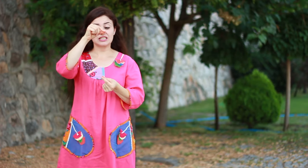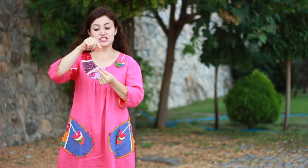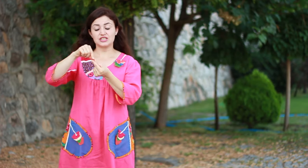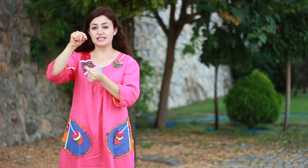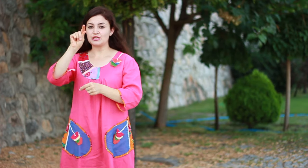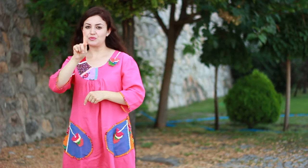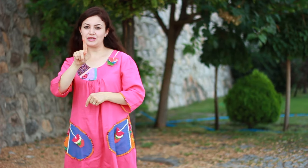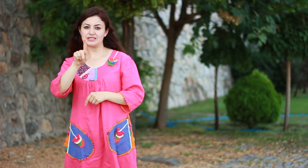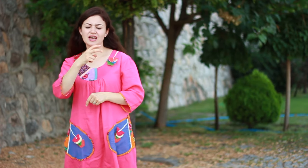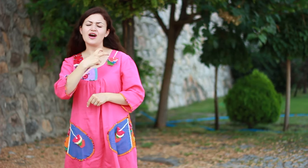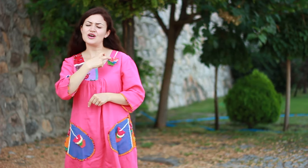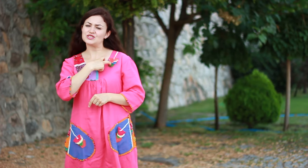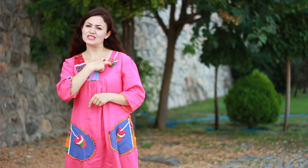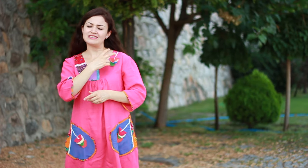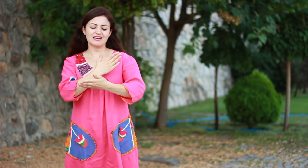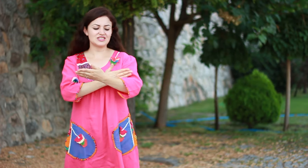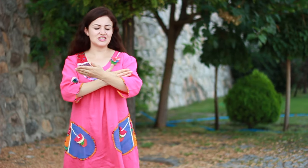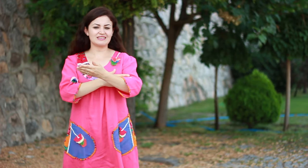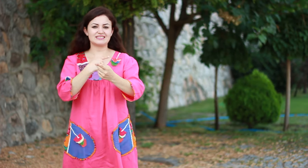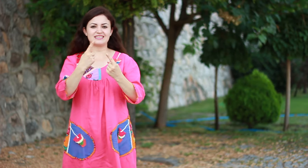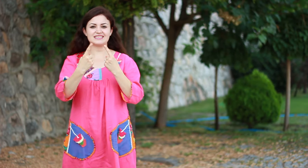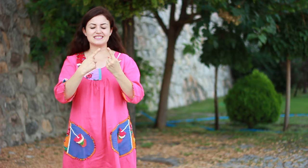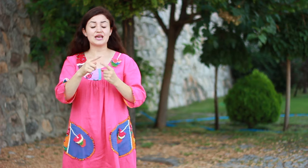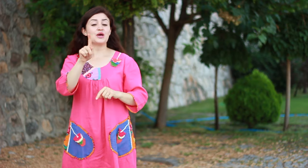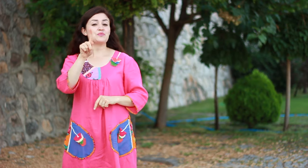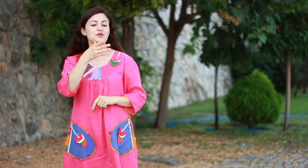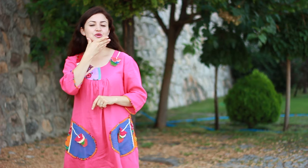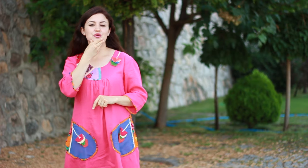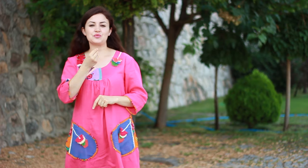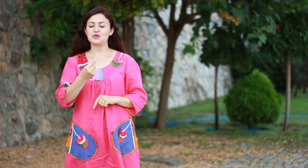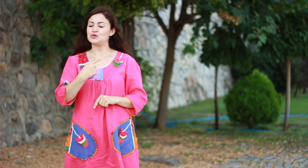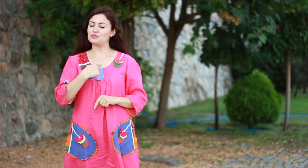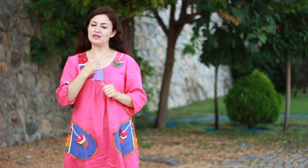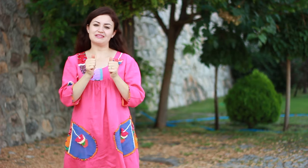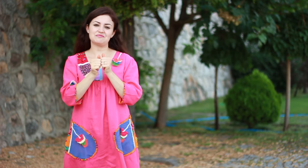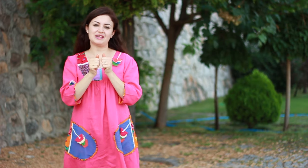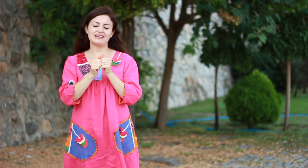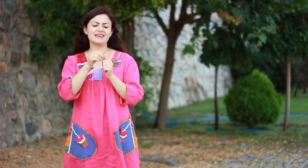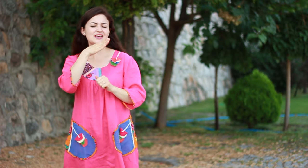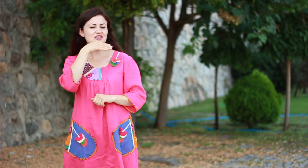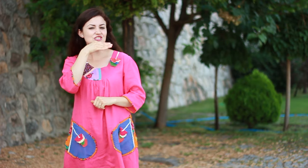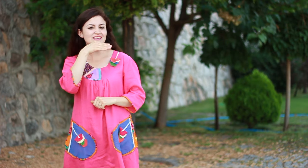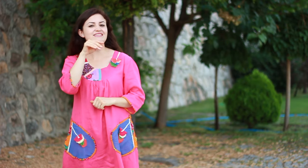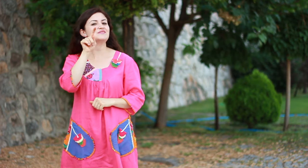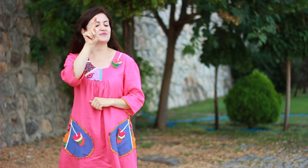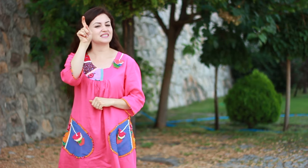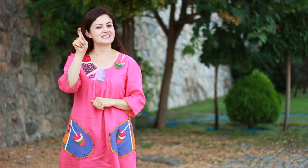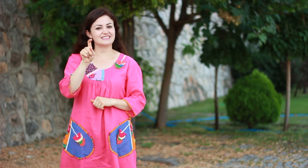kişilik bir aşıklar şehriz Bir ömür benimle yaşlanır mısın?